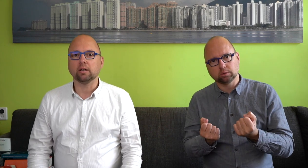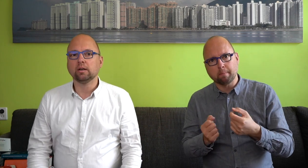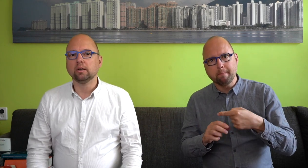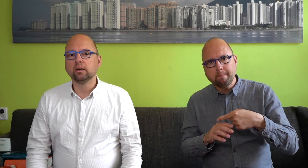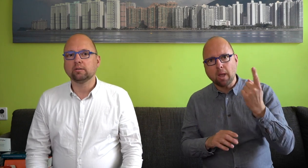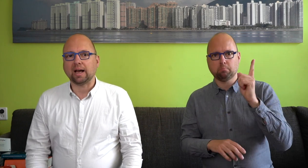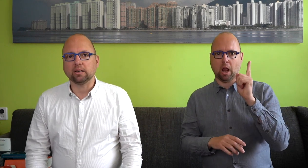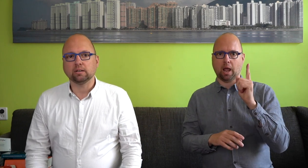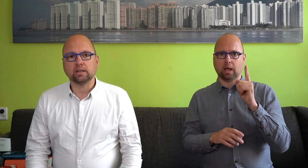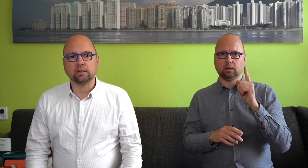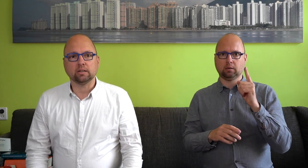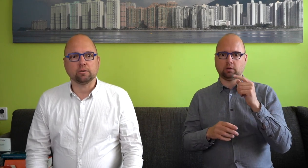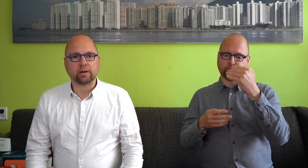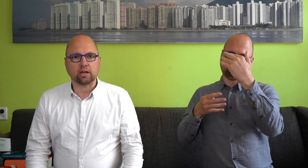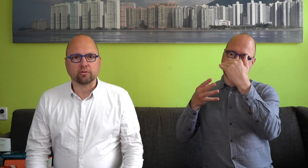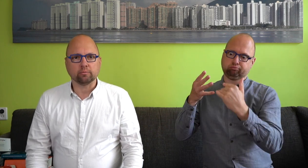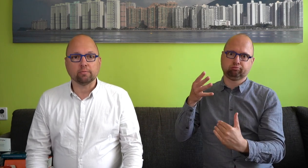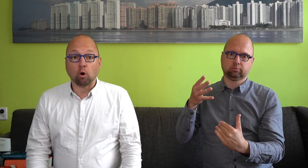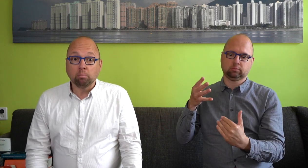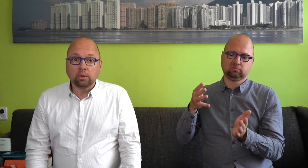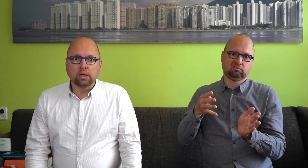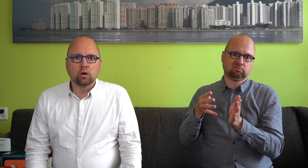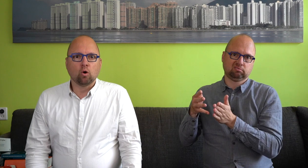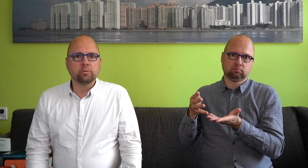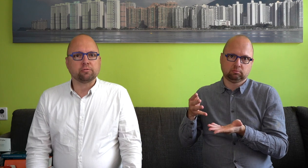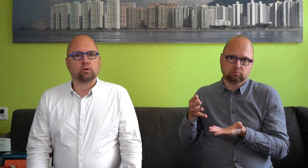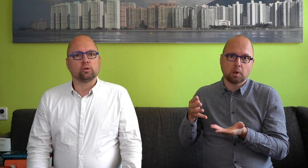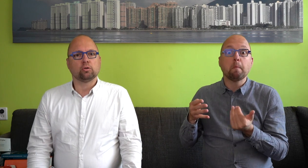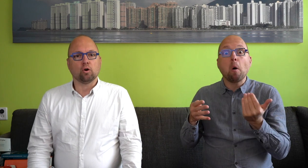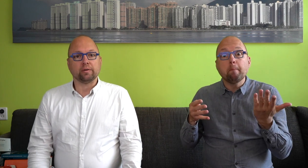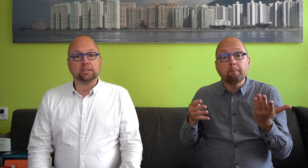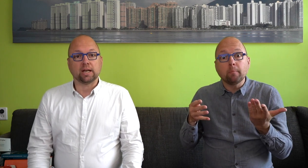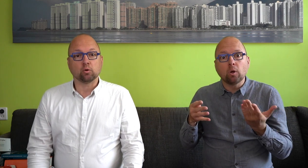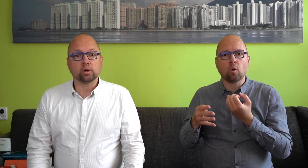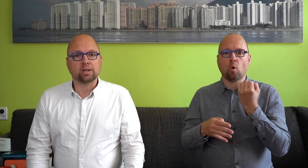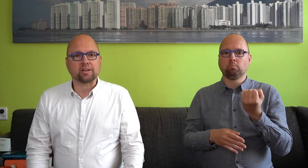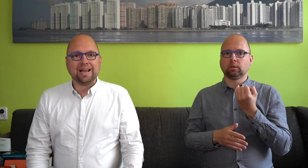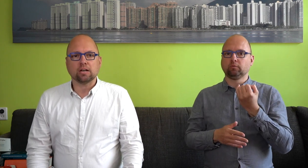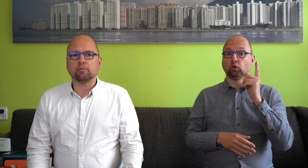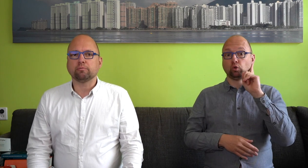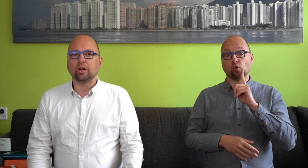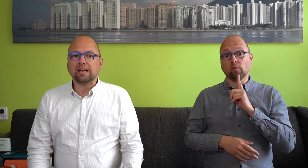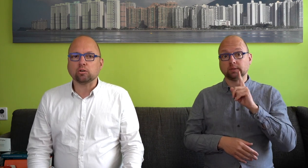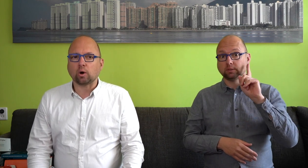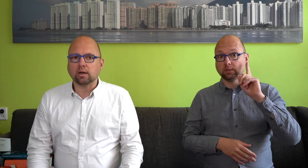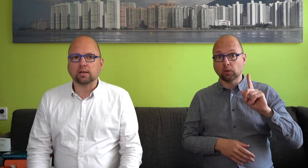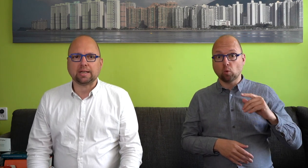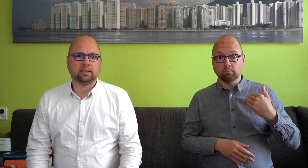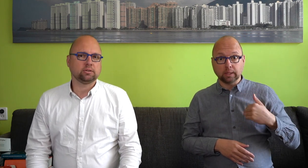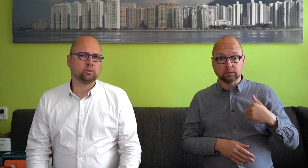talen en varianten. Waarom? Omdat voor doven en slechthorenden, dat dat de enige volledig toegankelijke taal is. Dus